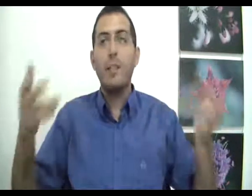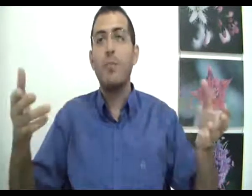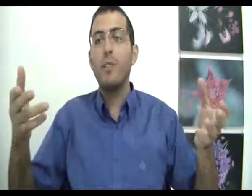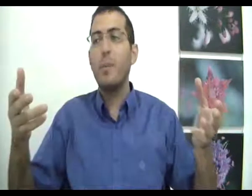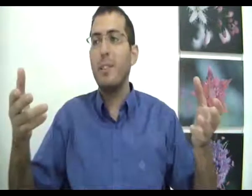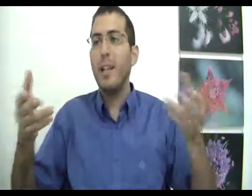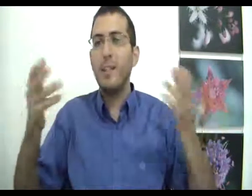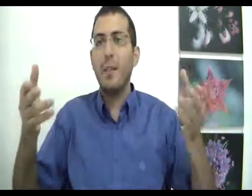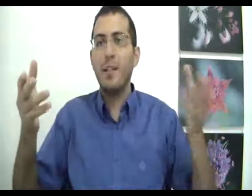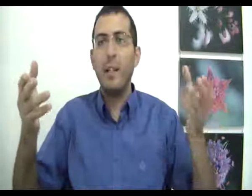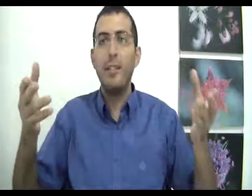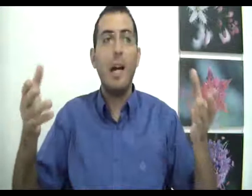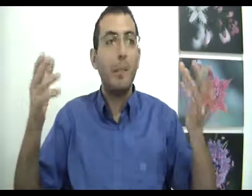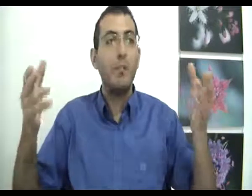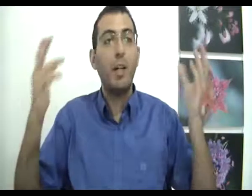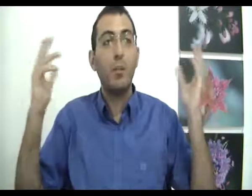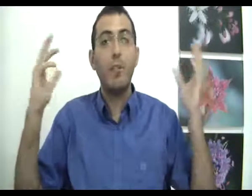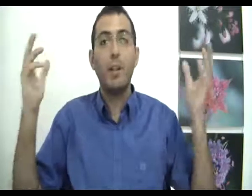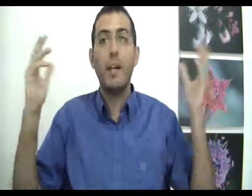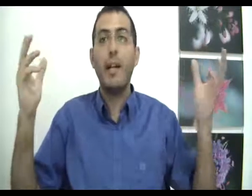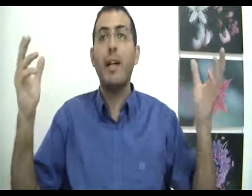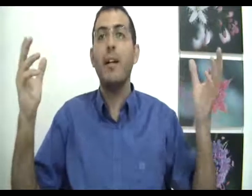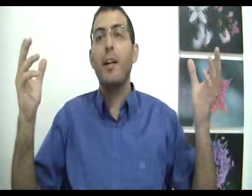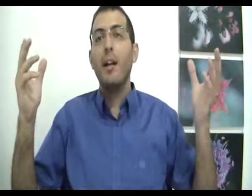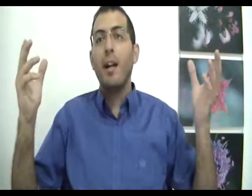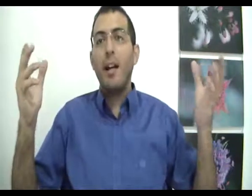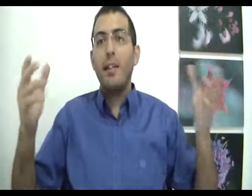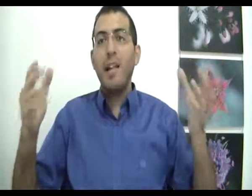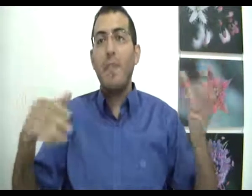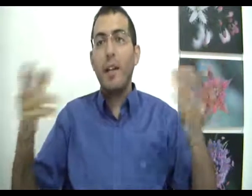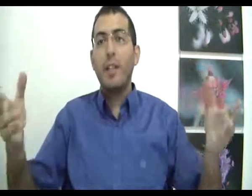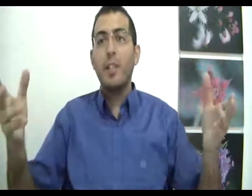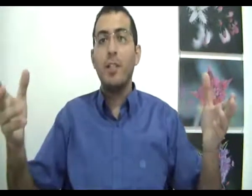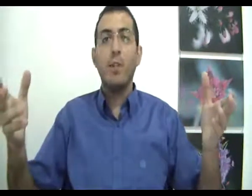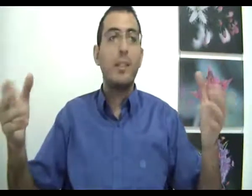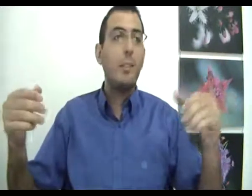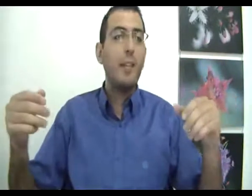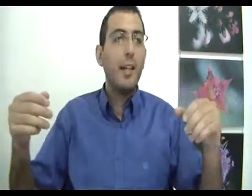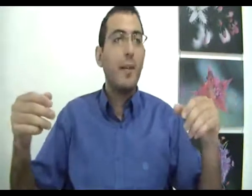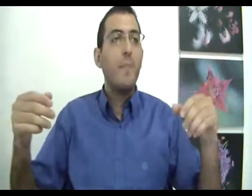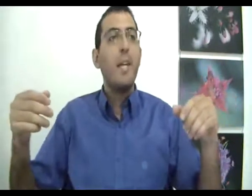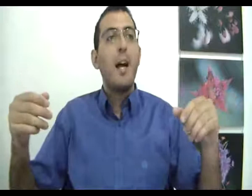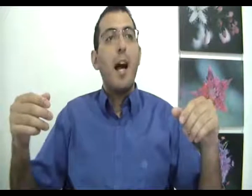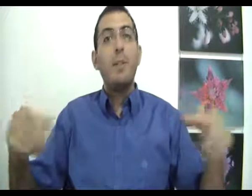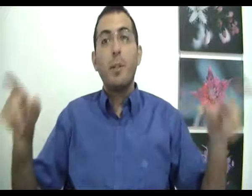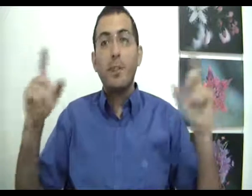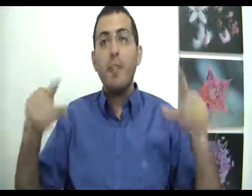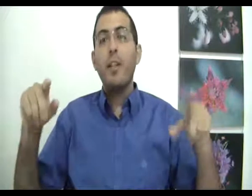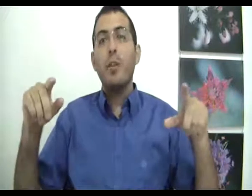השבוע הזה ייפסק. אז אתה מפחד. גם בשבוע הטוב יותר בחייך, אתה עדיין מפחד שהשבוע הזה ייפסק. אבל בנוסף לכל